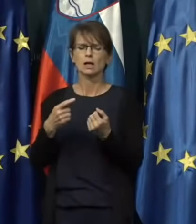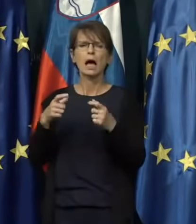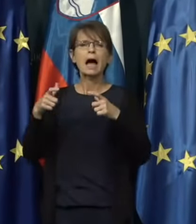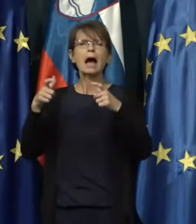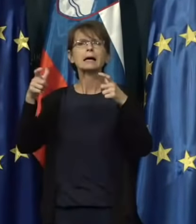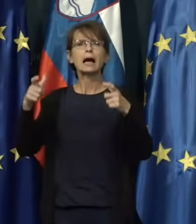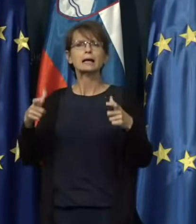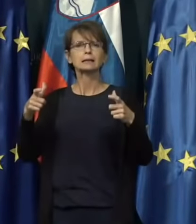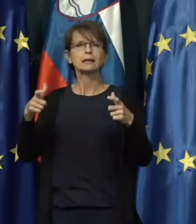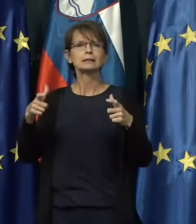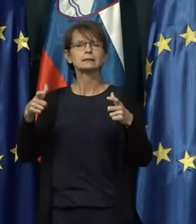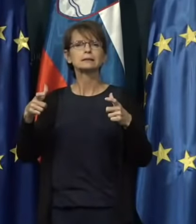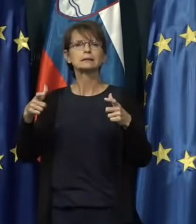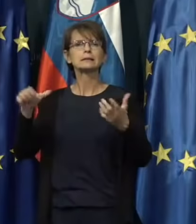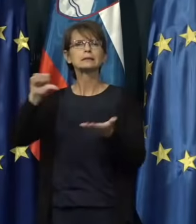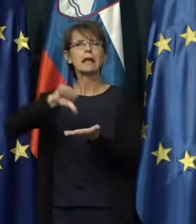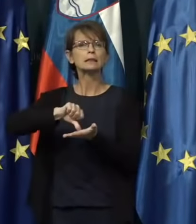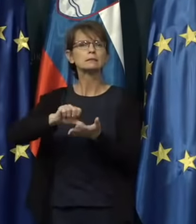centri.